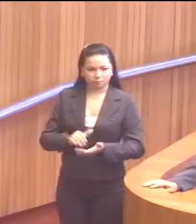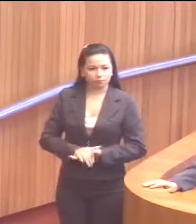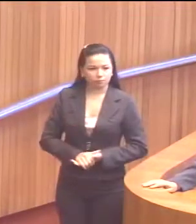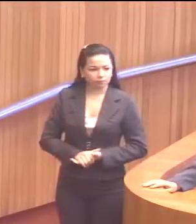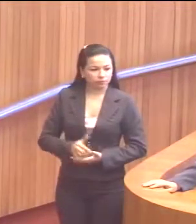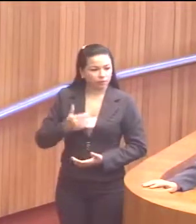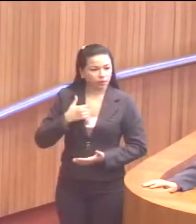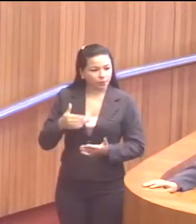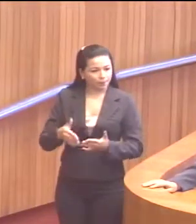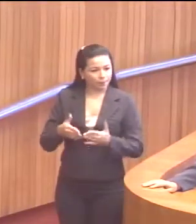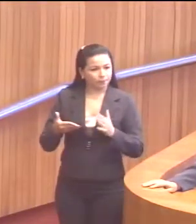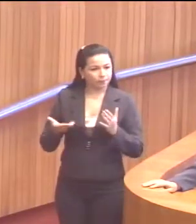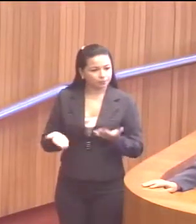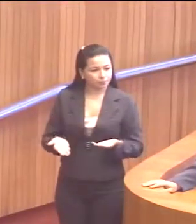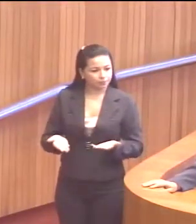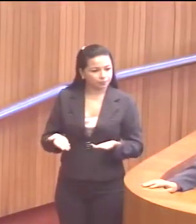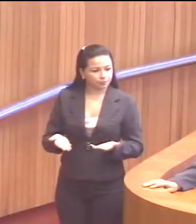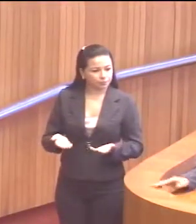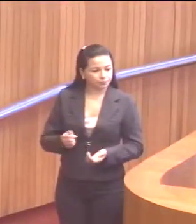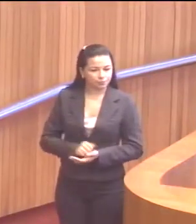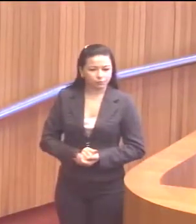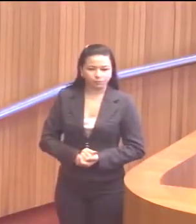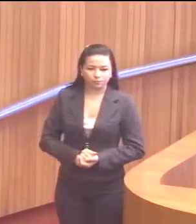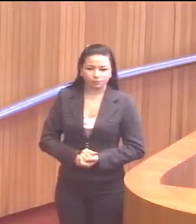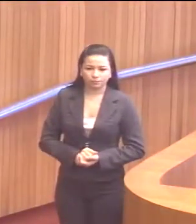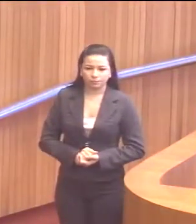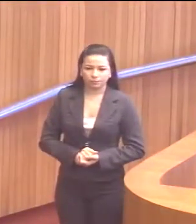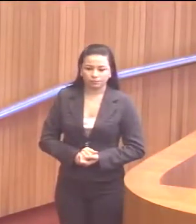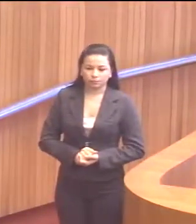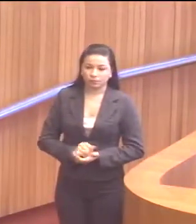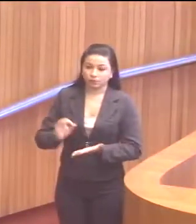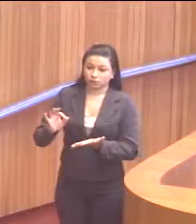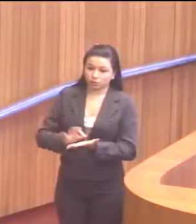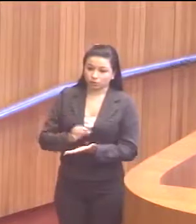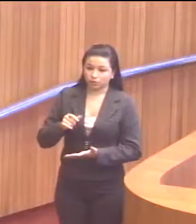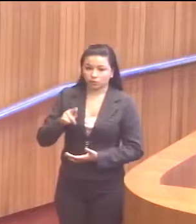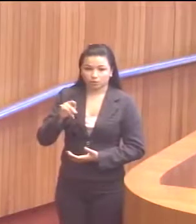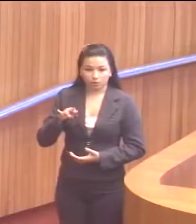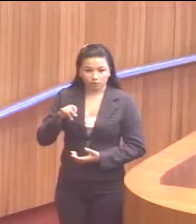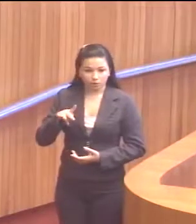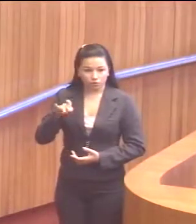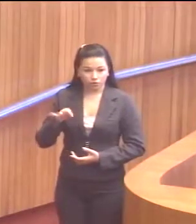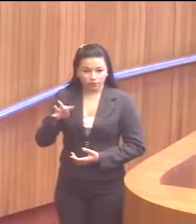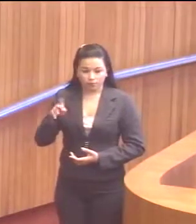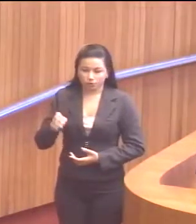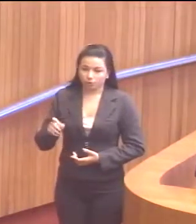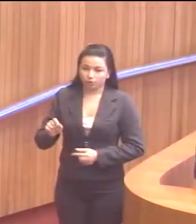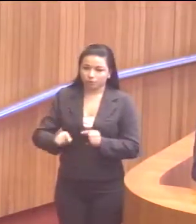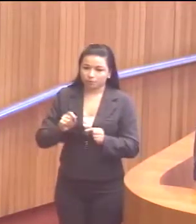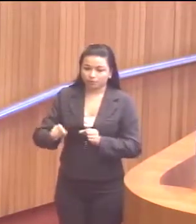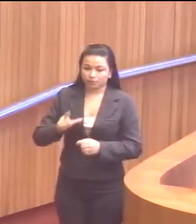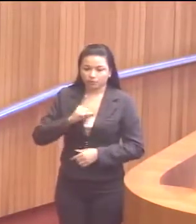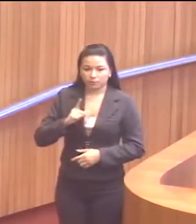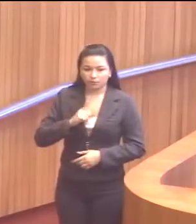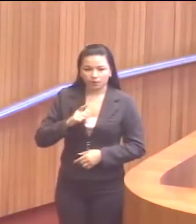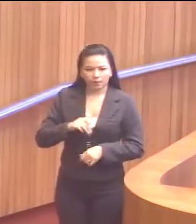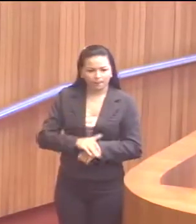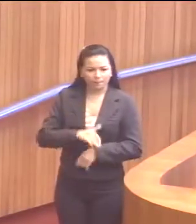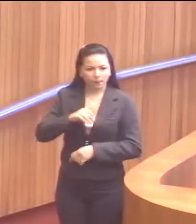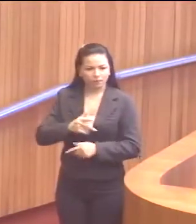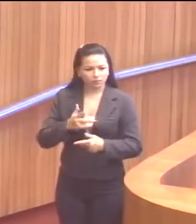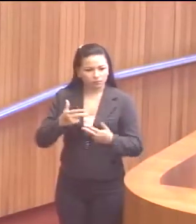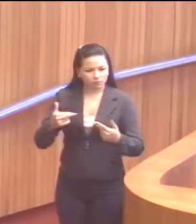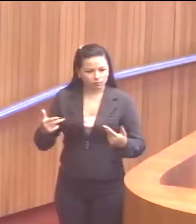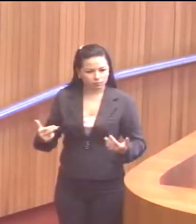E eu pedi essa inscrição no grande expediente para trazer mais